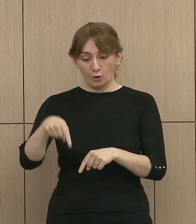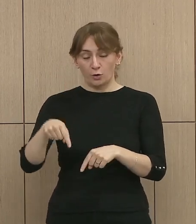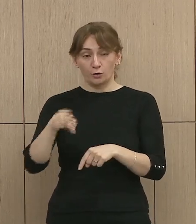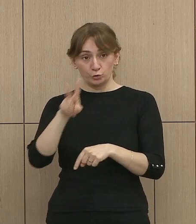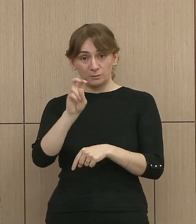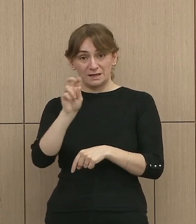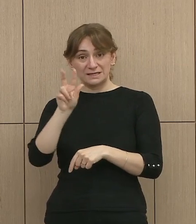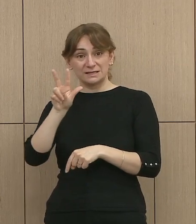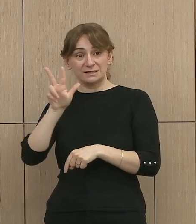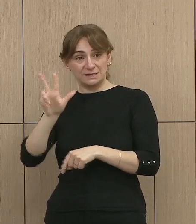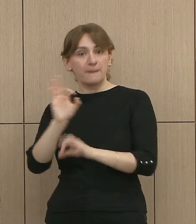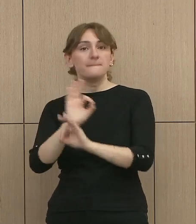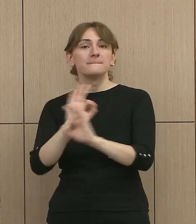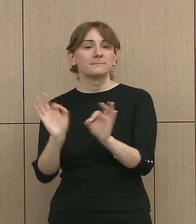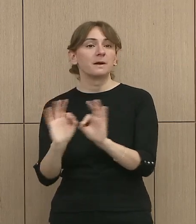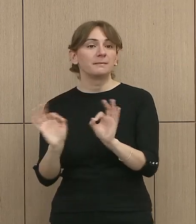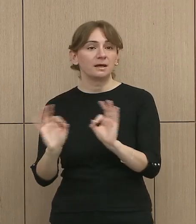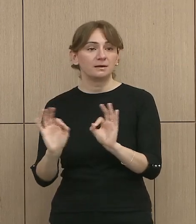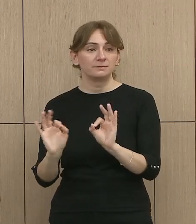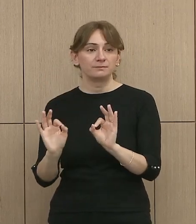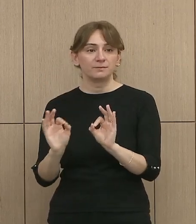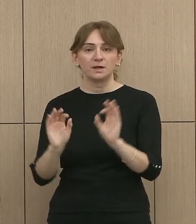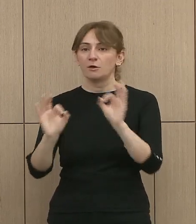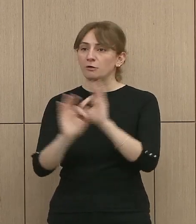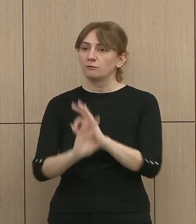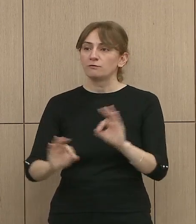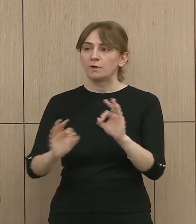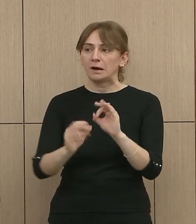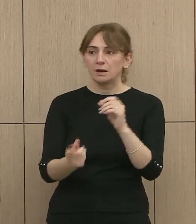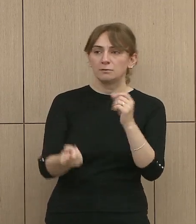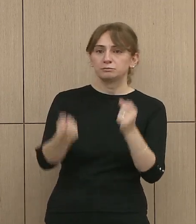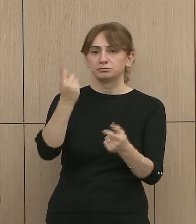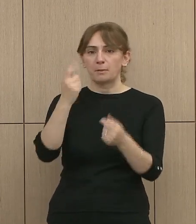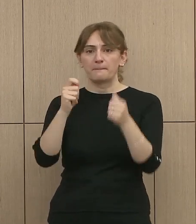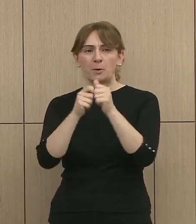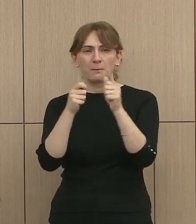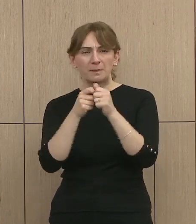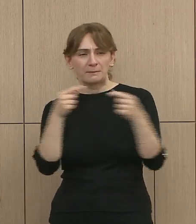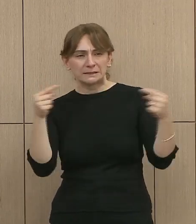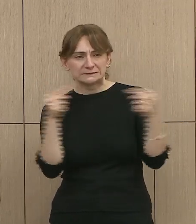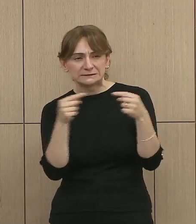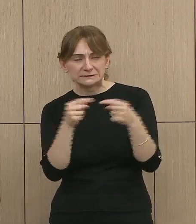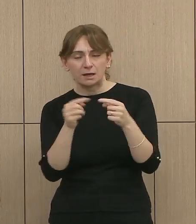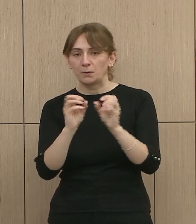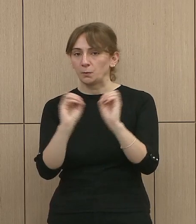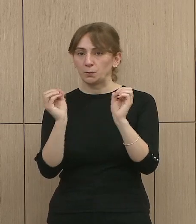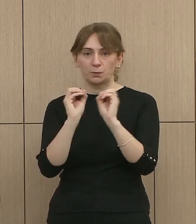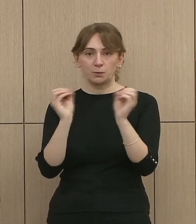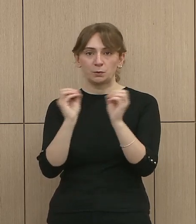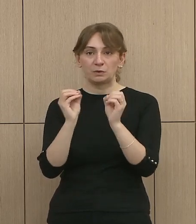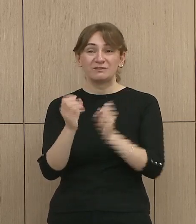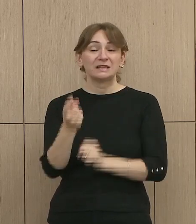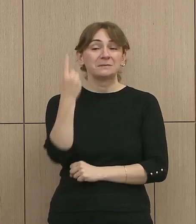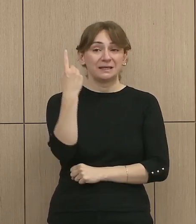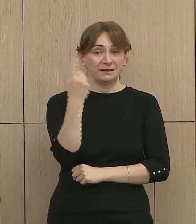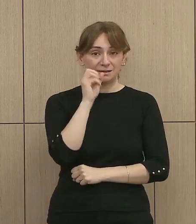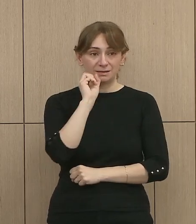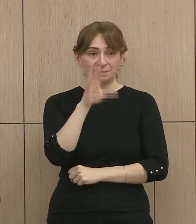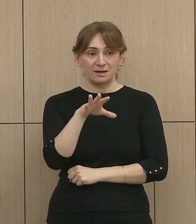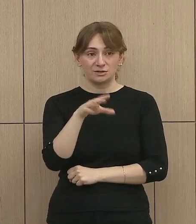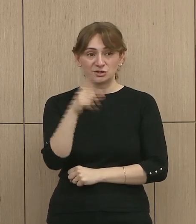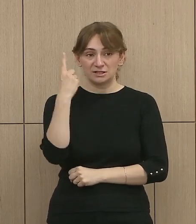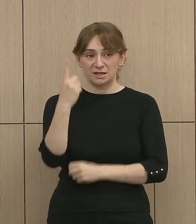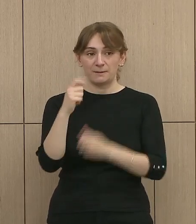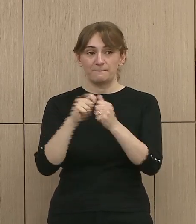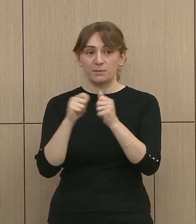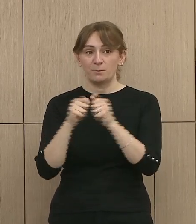Kemi thua e se as pak incidentet të raportuara, kemi vetëm një ras në kavajtë, cilin po e verifikojmë në të të në